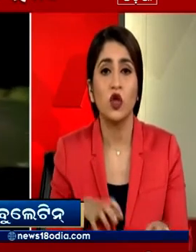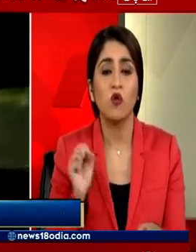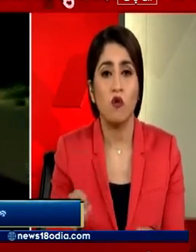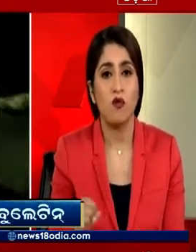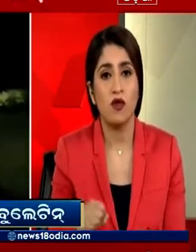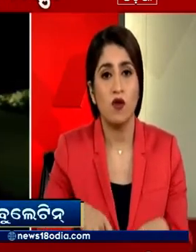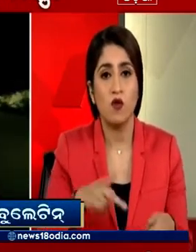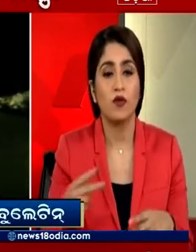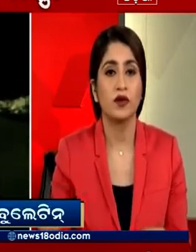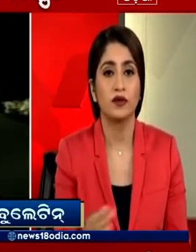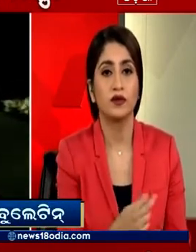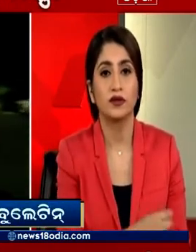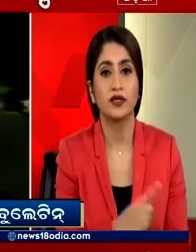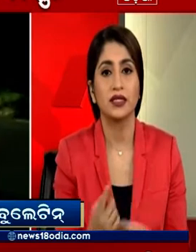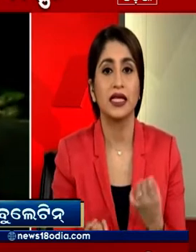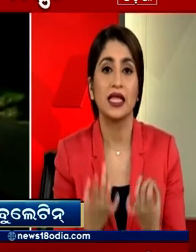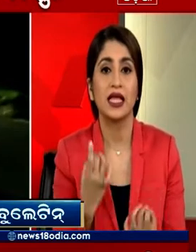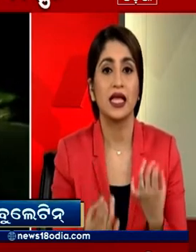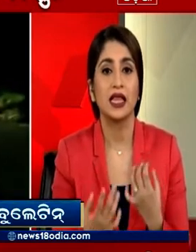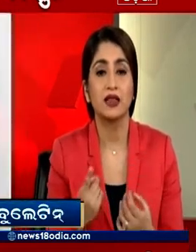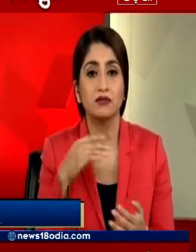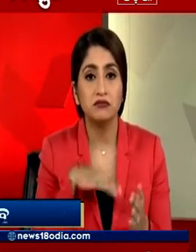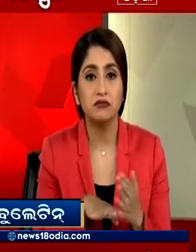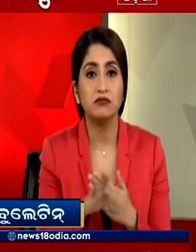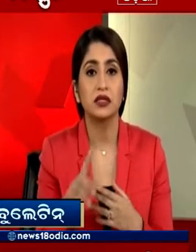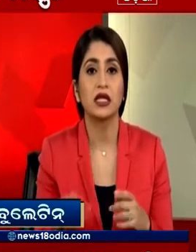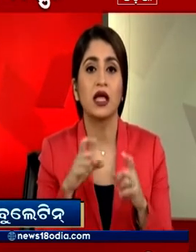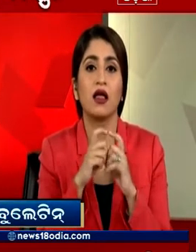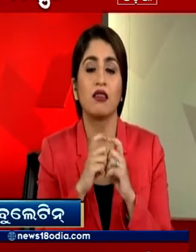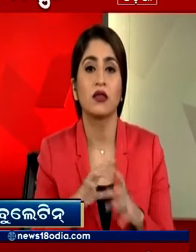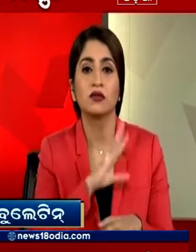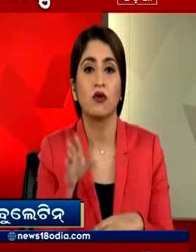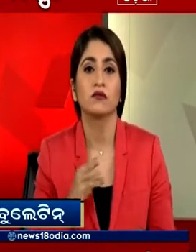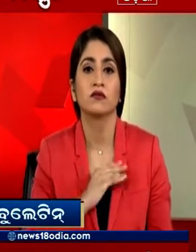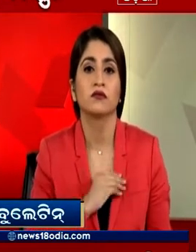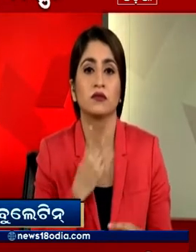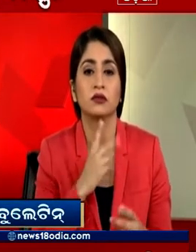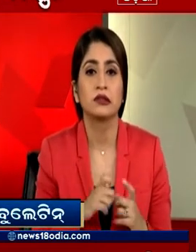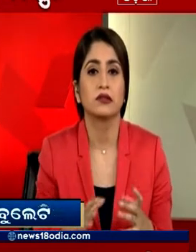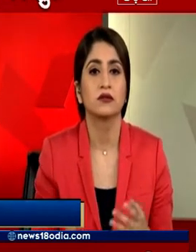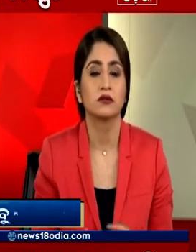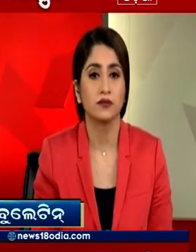दिये वहीं सुभा शेरो के एक खेत में देखे जाने से इलाके के लोगों में हरकम पमच गया